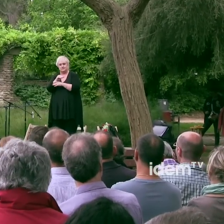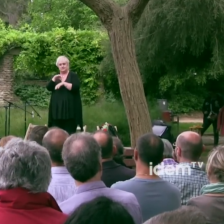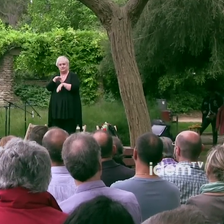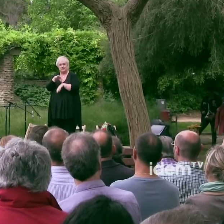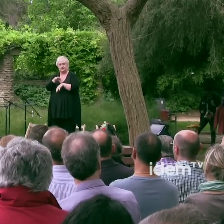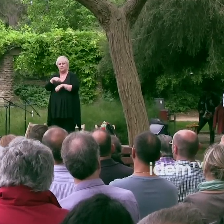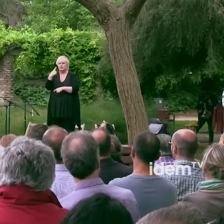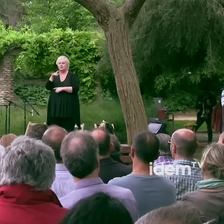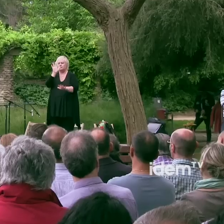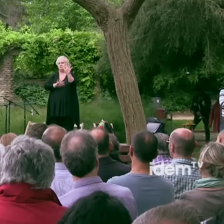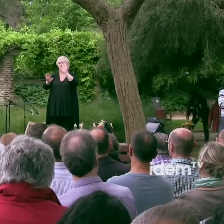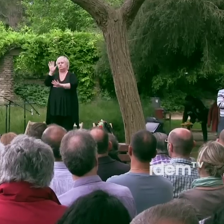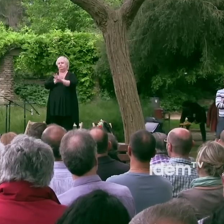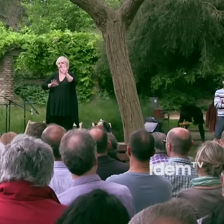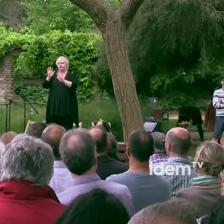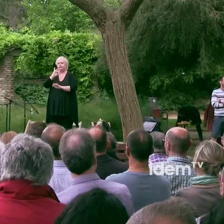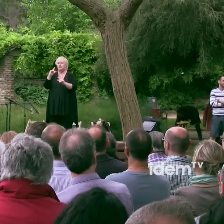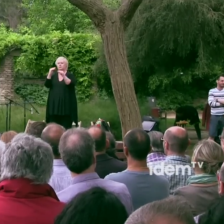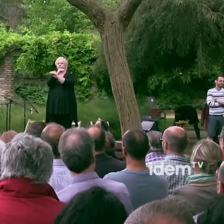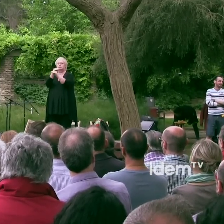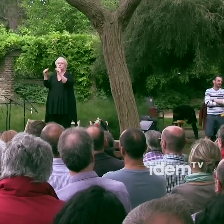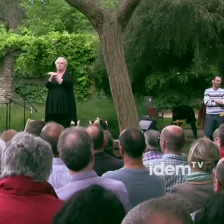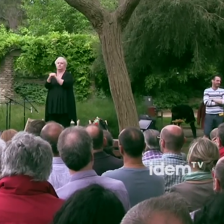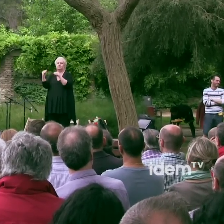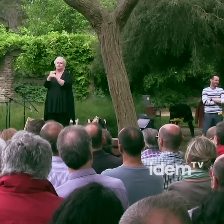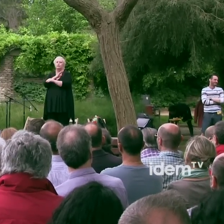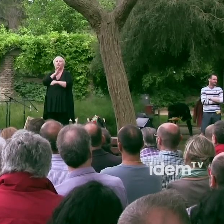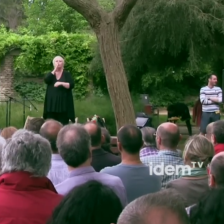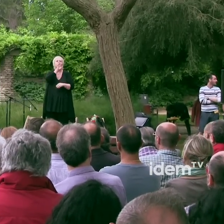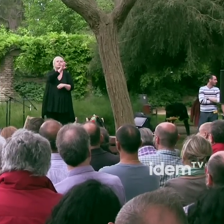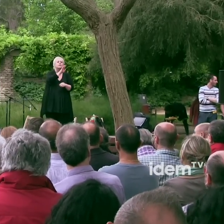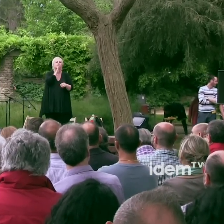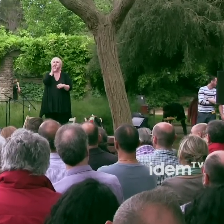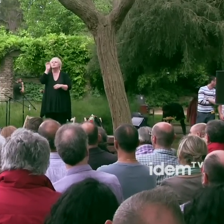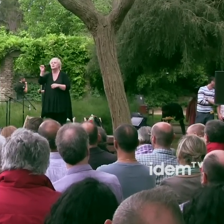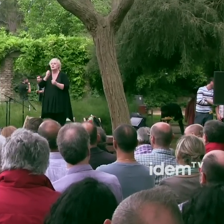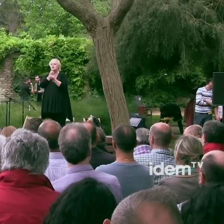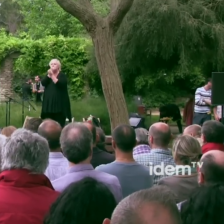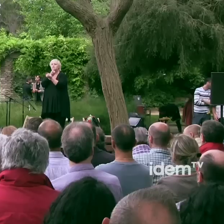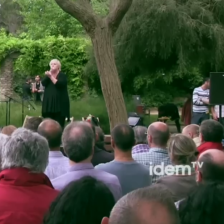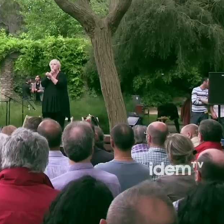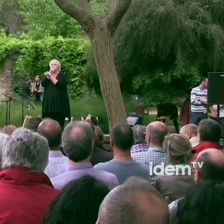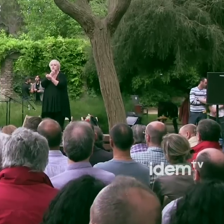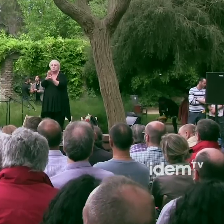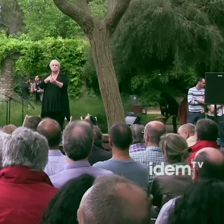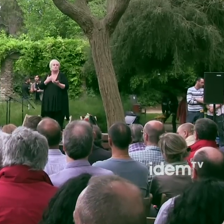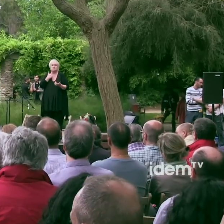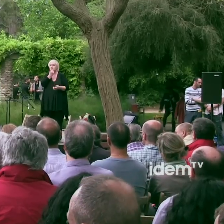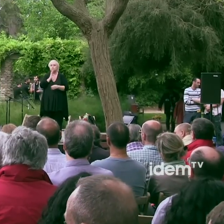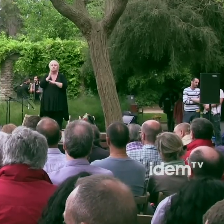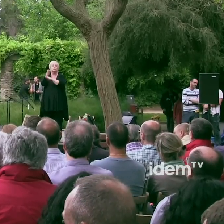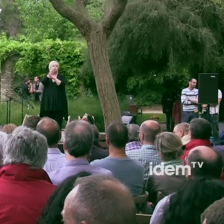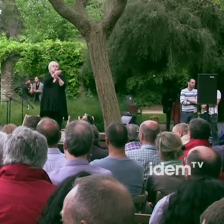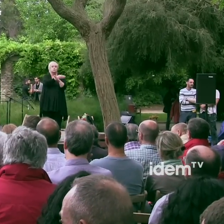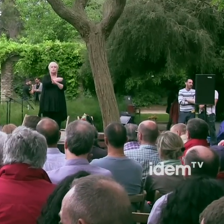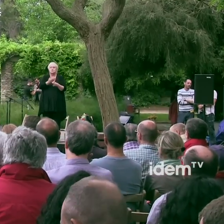confusió i diversitat de criteris en els centres que han d'aplicar-la i també desinformació entre les persones usuàries que ja no